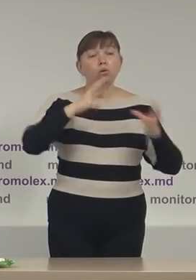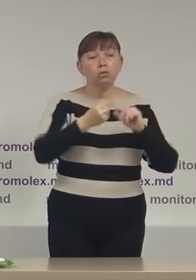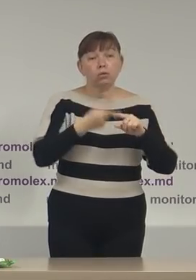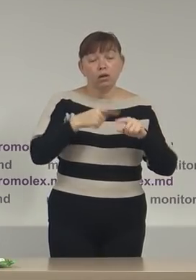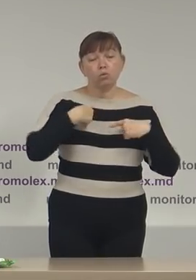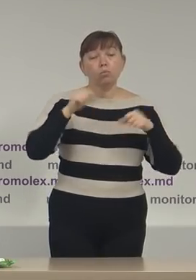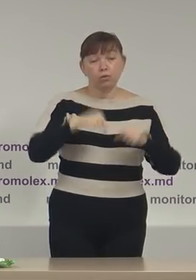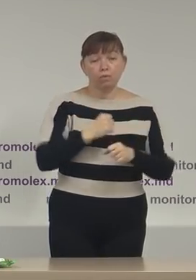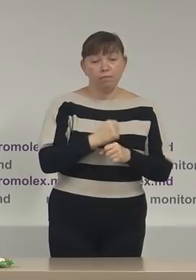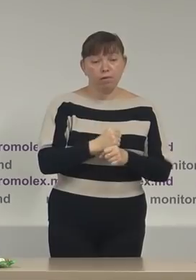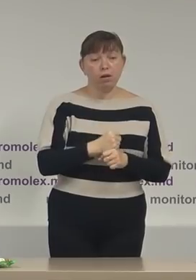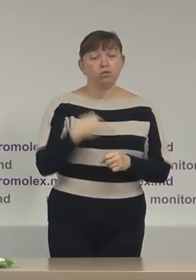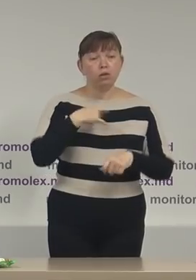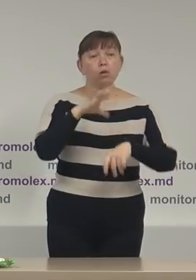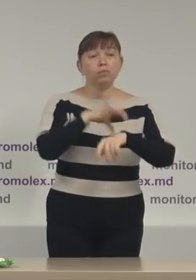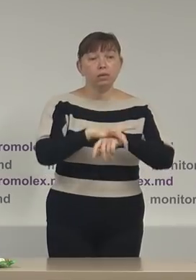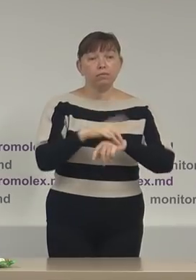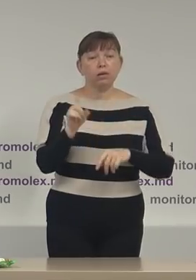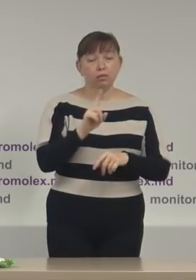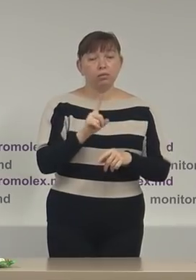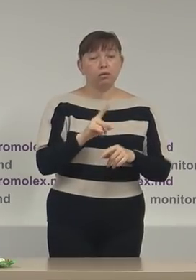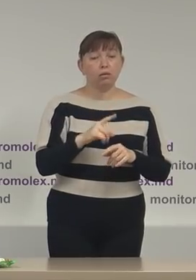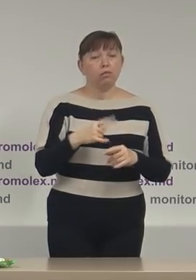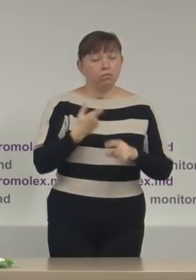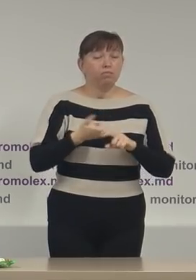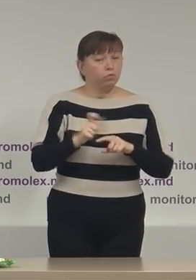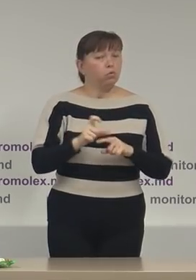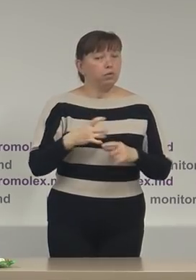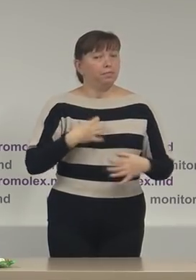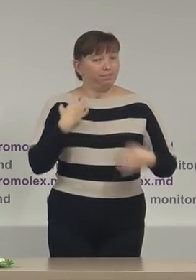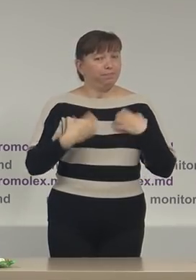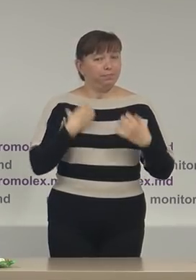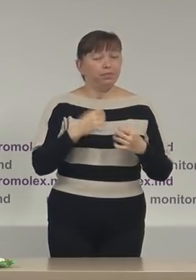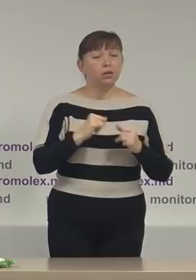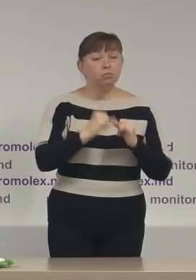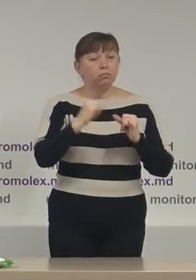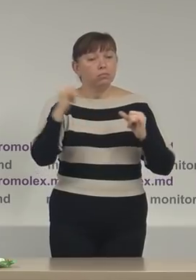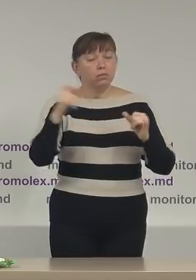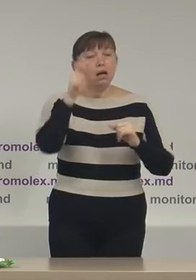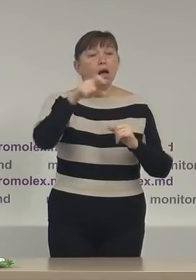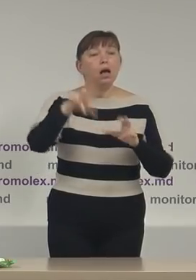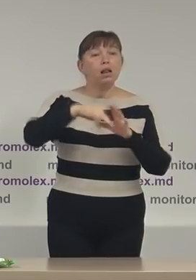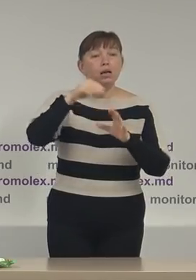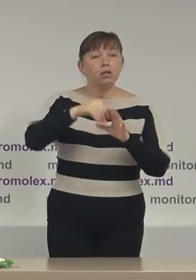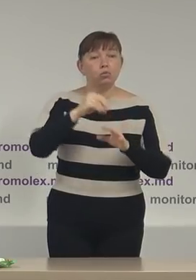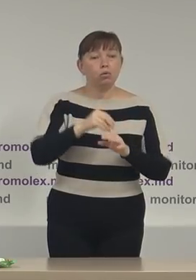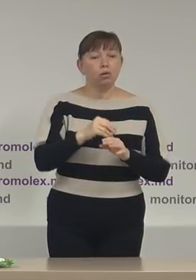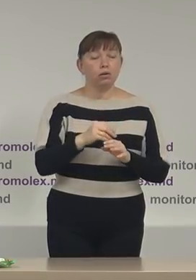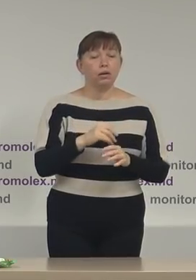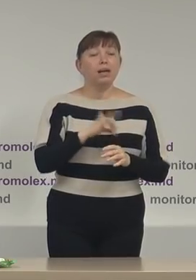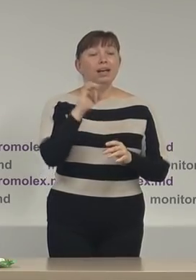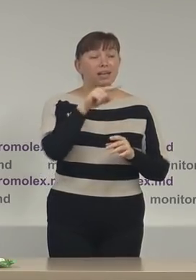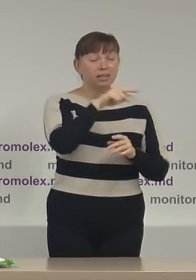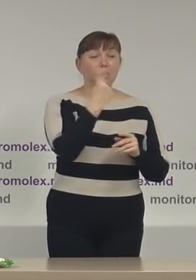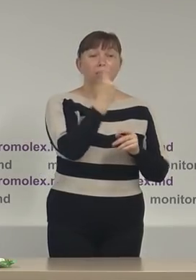le putem face noi am observat o tendință îngrijorătoare de majorare a numărului de alegători între primul